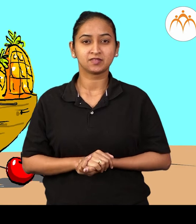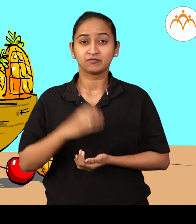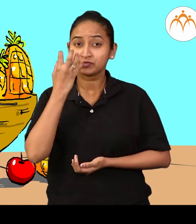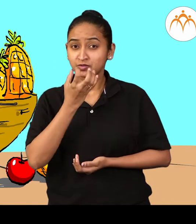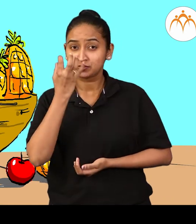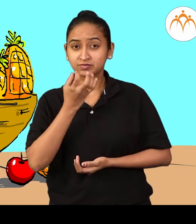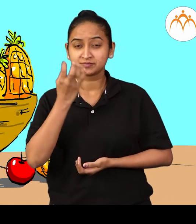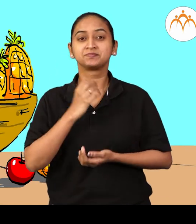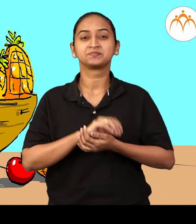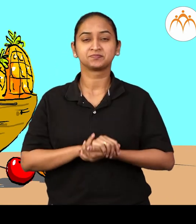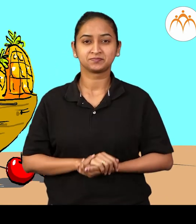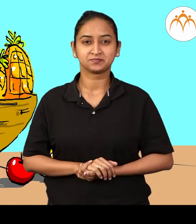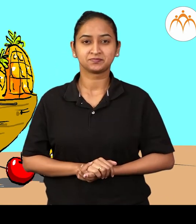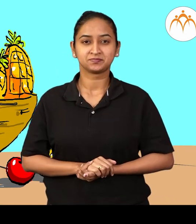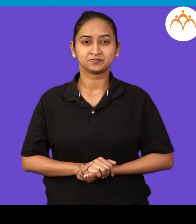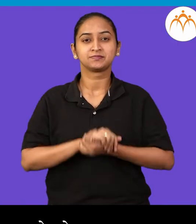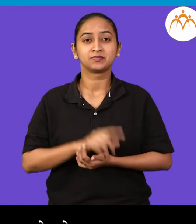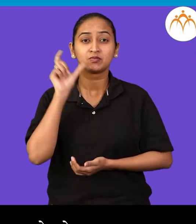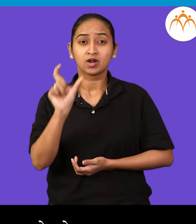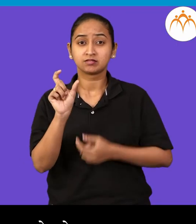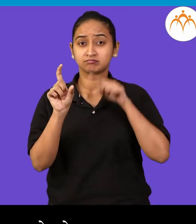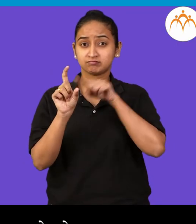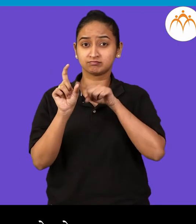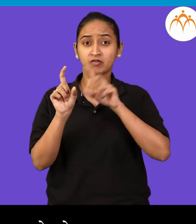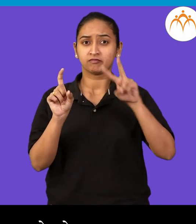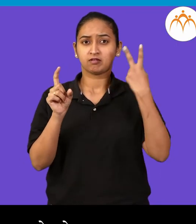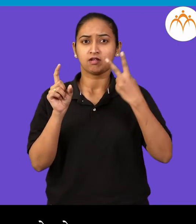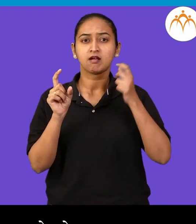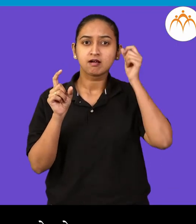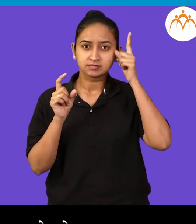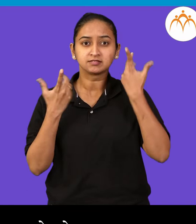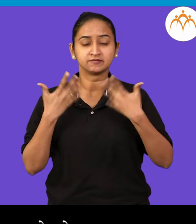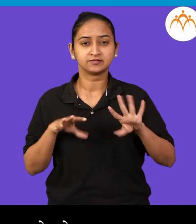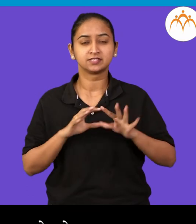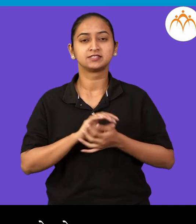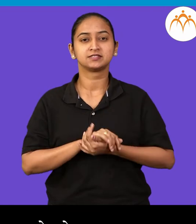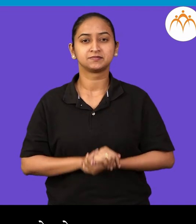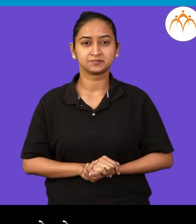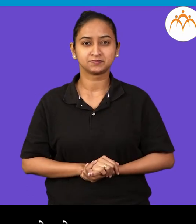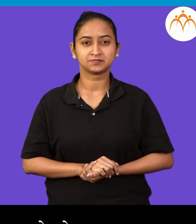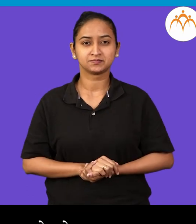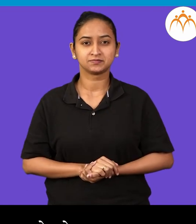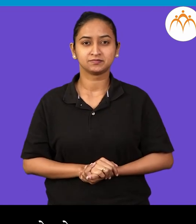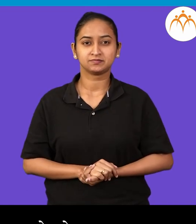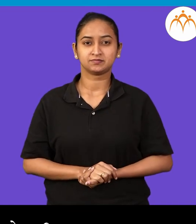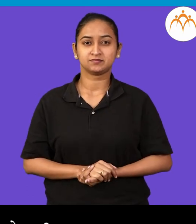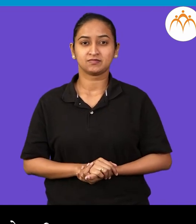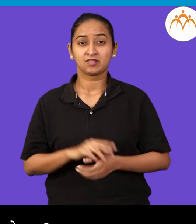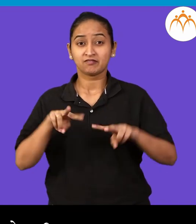फलावल, शब्दाचे वेगले पण समजून घेतले, काई आहे हे